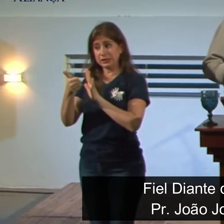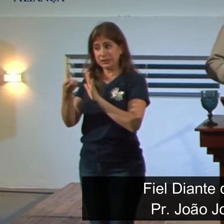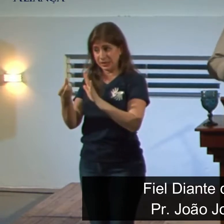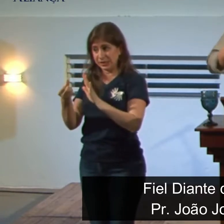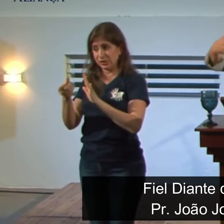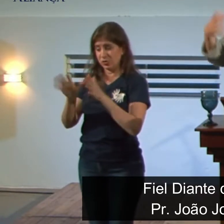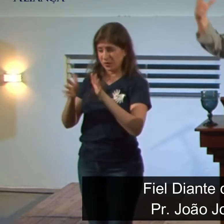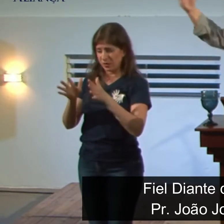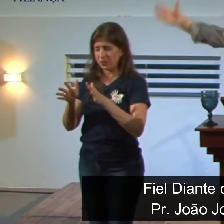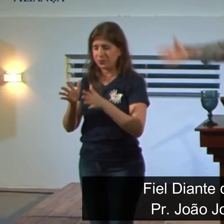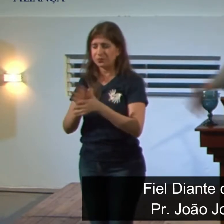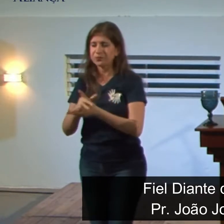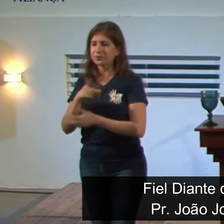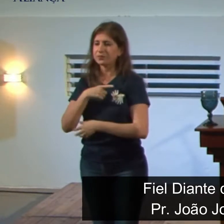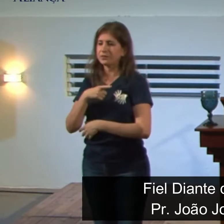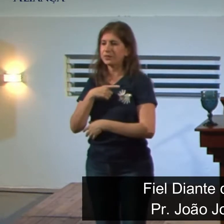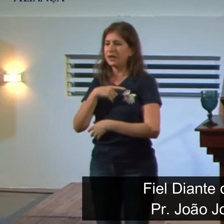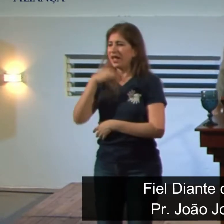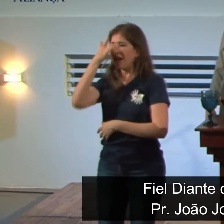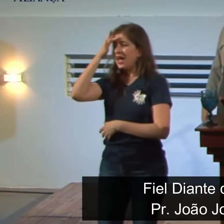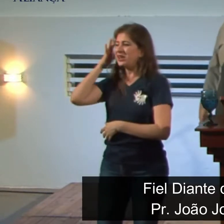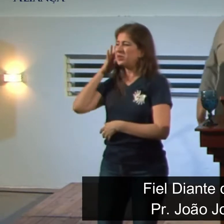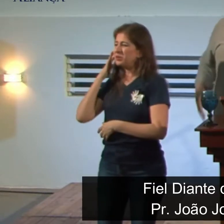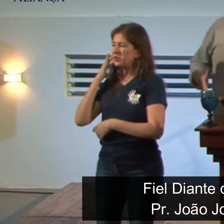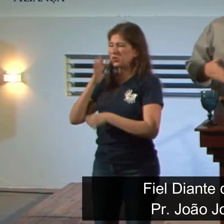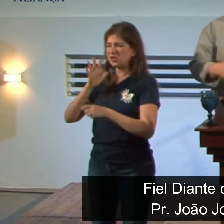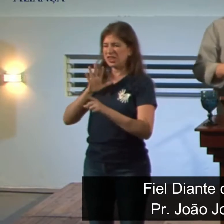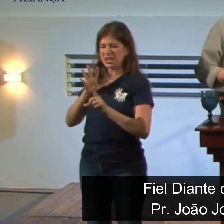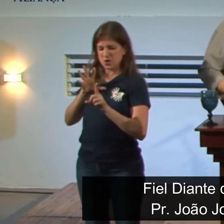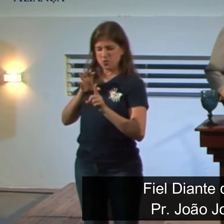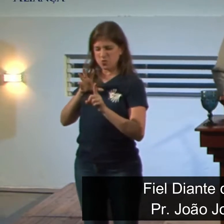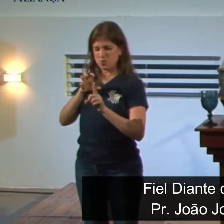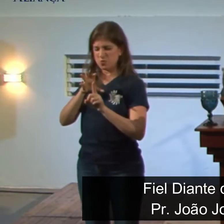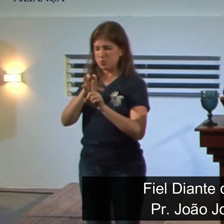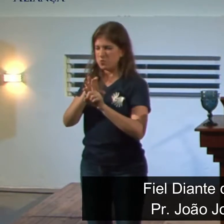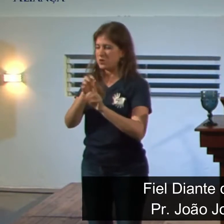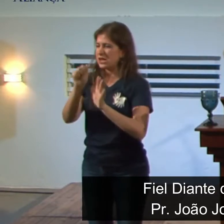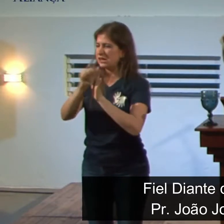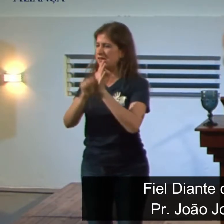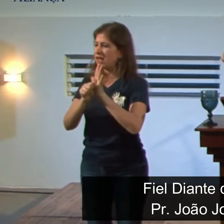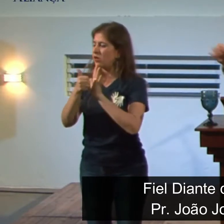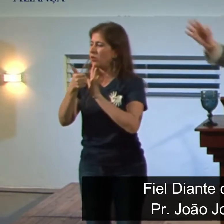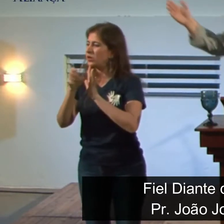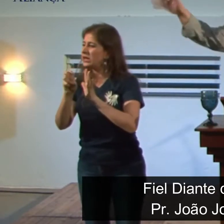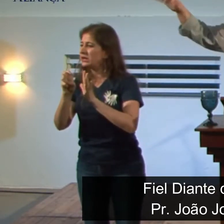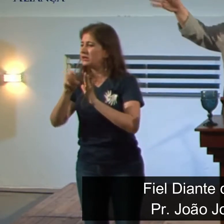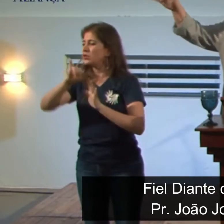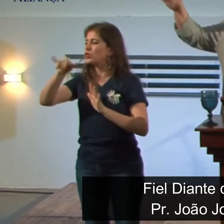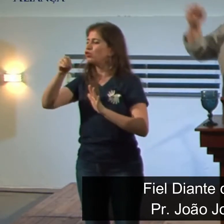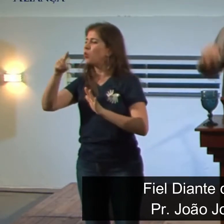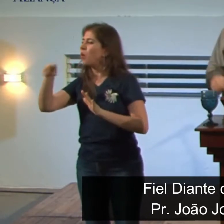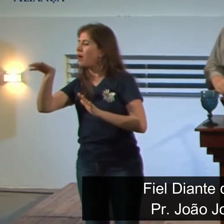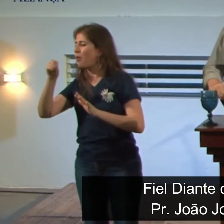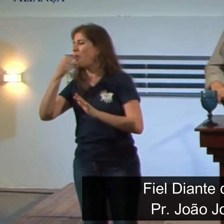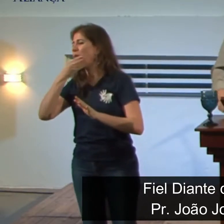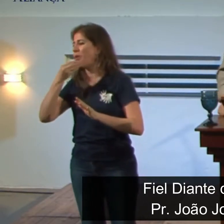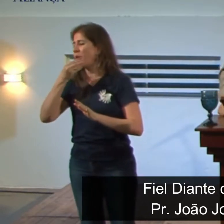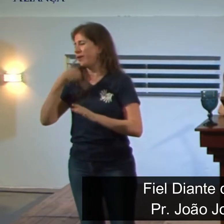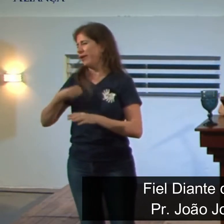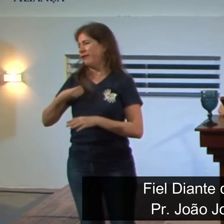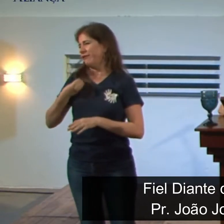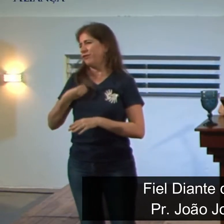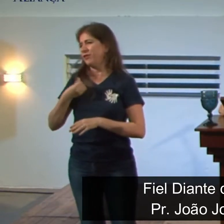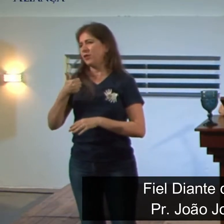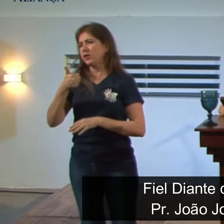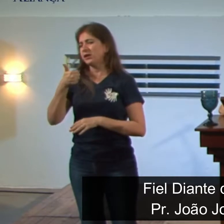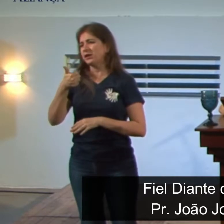os que tinham os ideais reformadores. citar aqui um exemplo do século XV, João Ruiz, que viveu cento e poucos anos antes